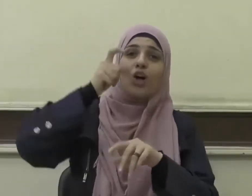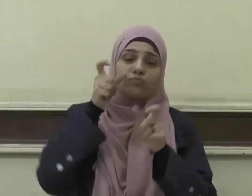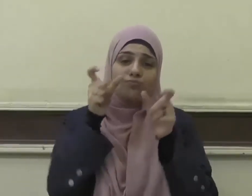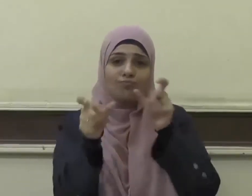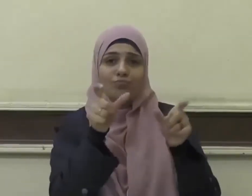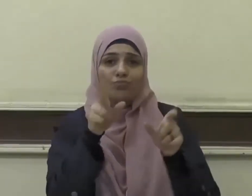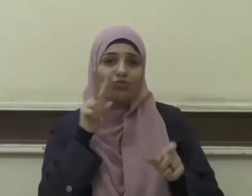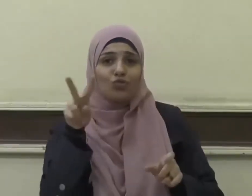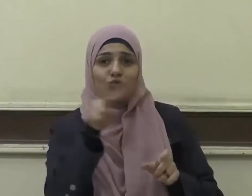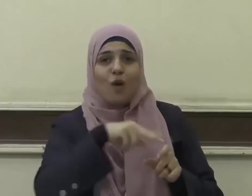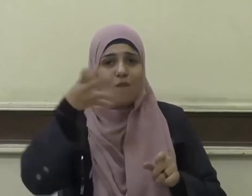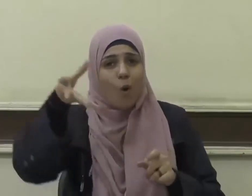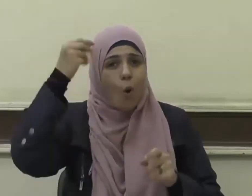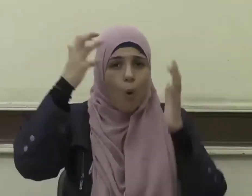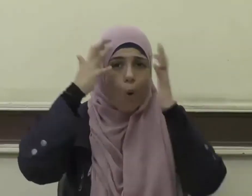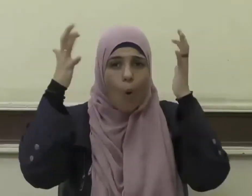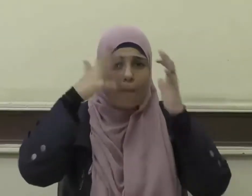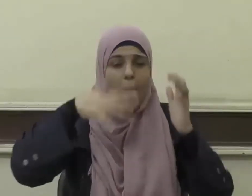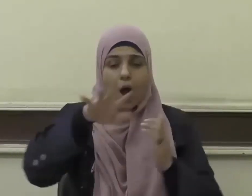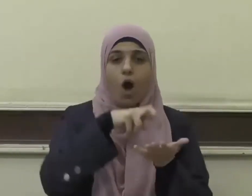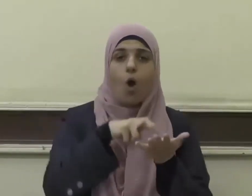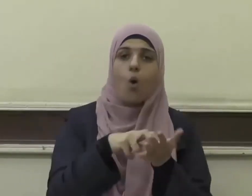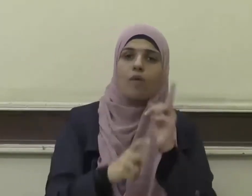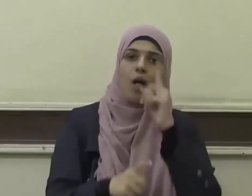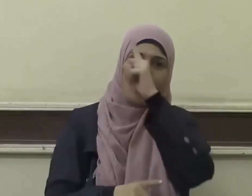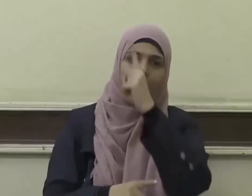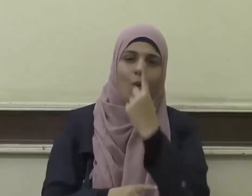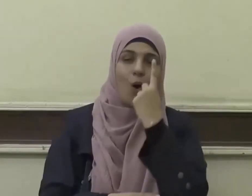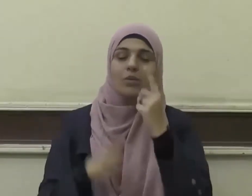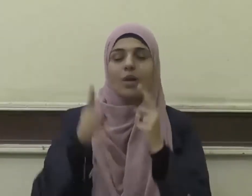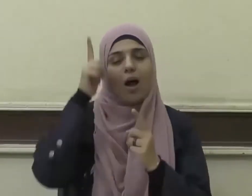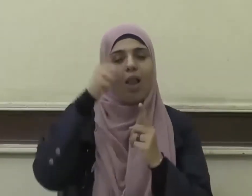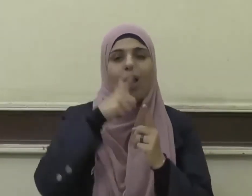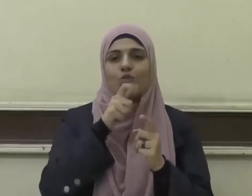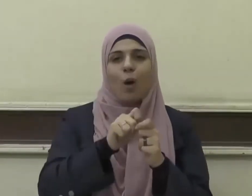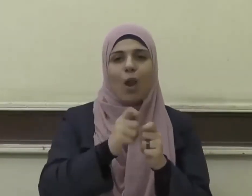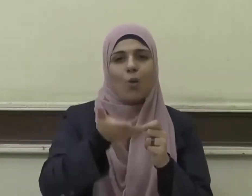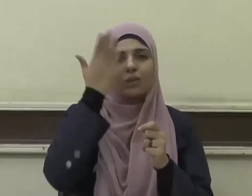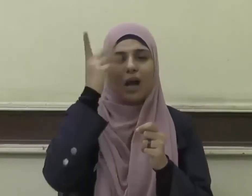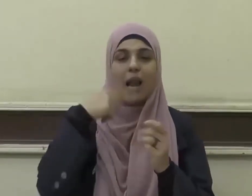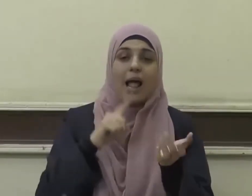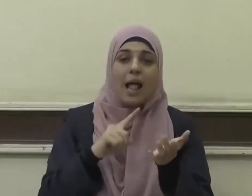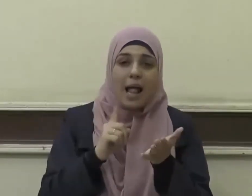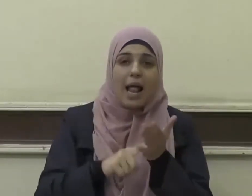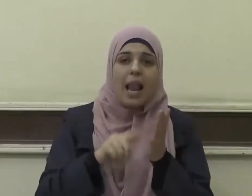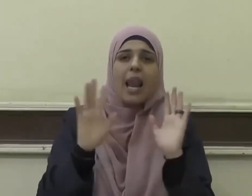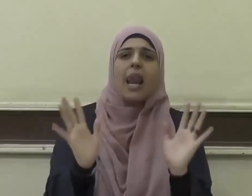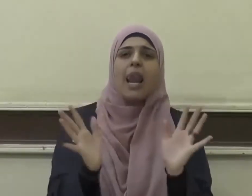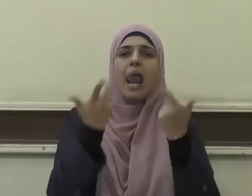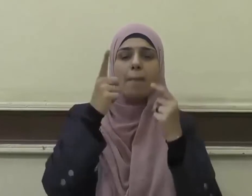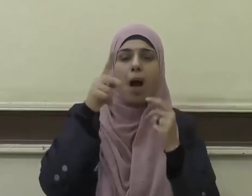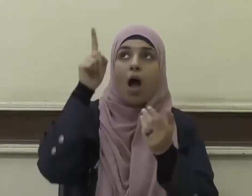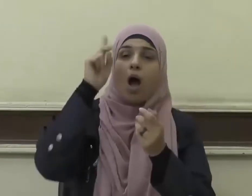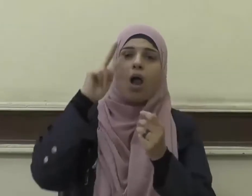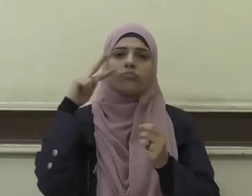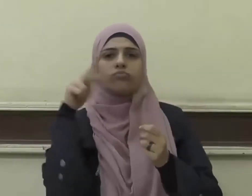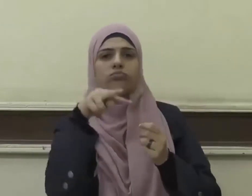بأنهم أهل خشيته فقال سبحانه إنما يخشى الله من عباده